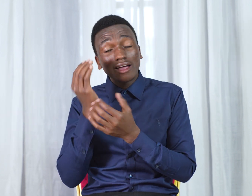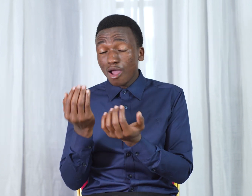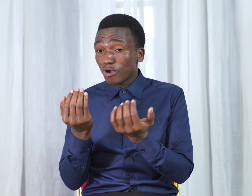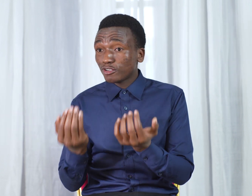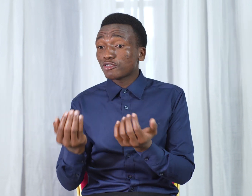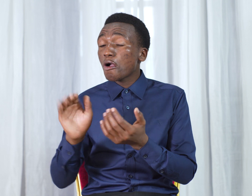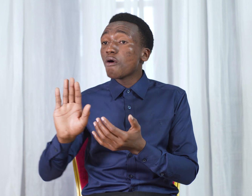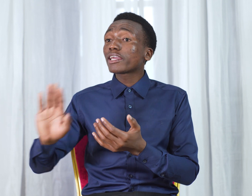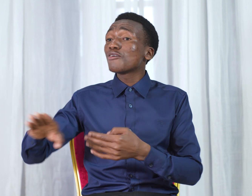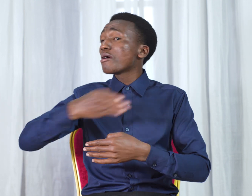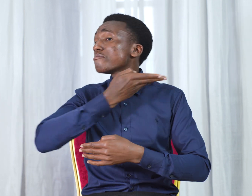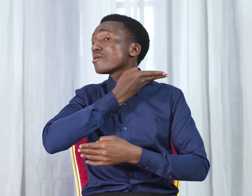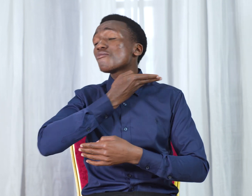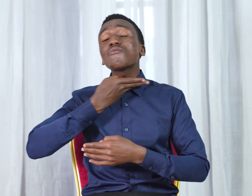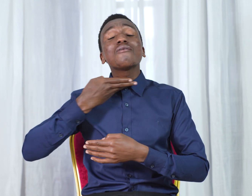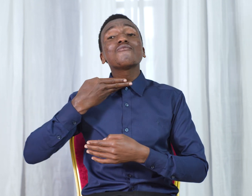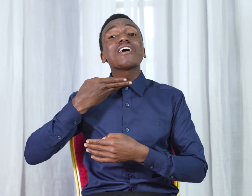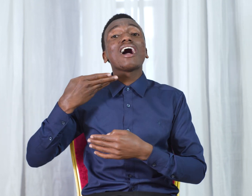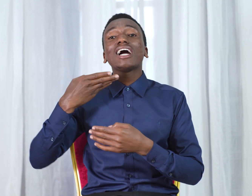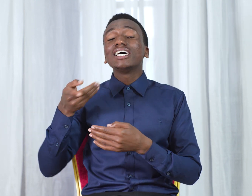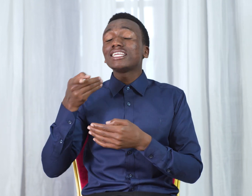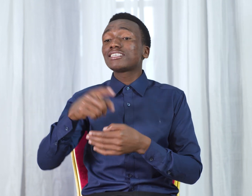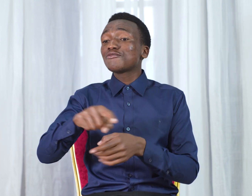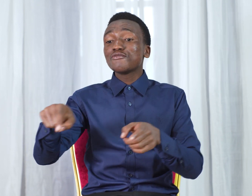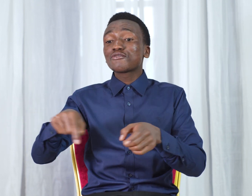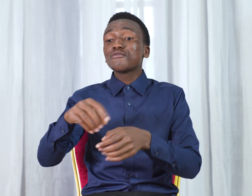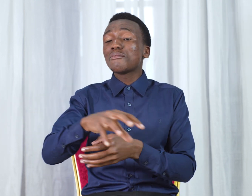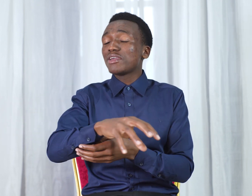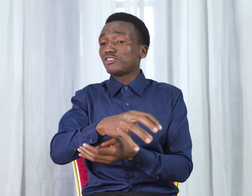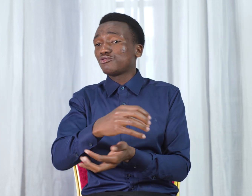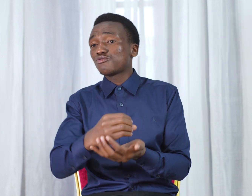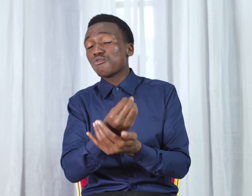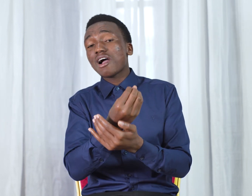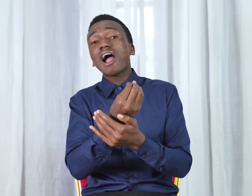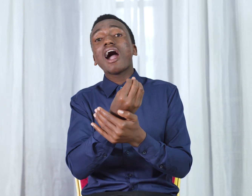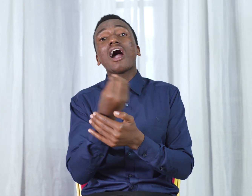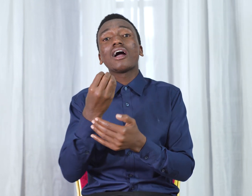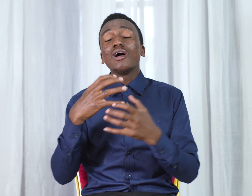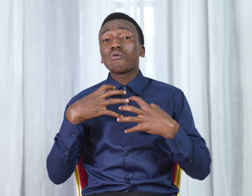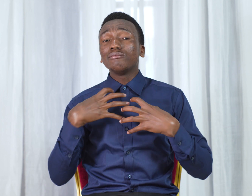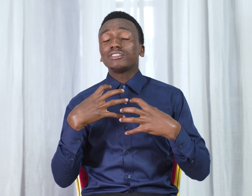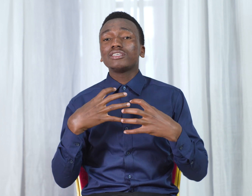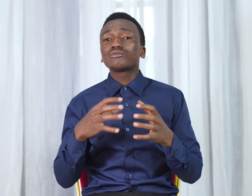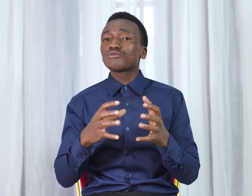Watoto wake wame uwa uwa Na sandu kuwa mechukua Kwa mshitu